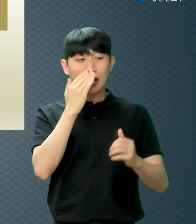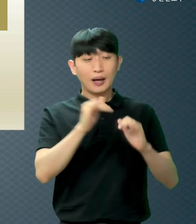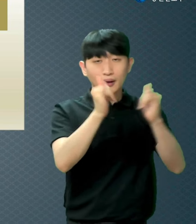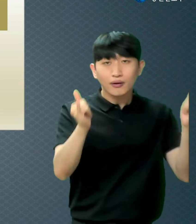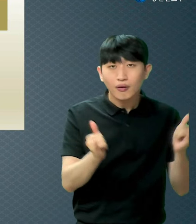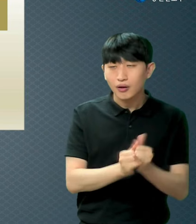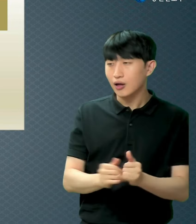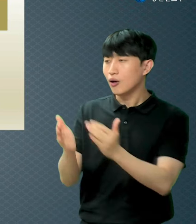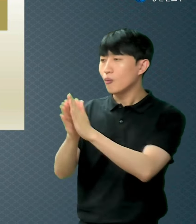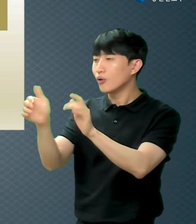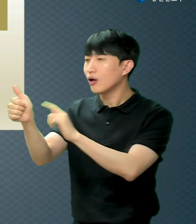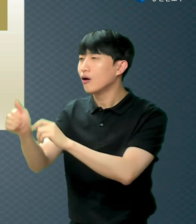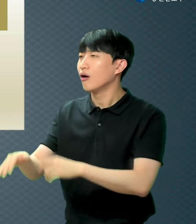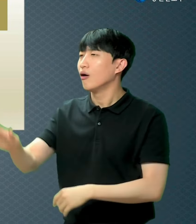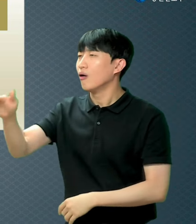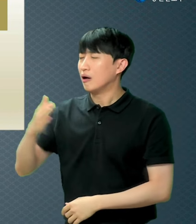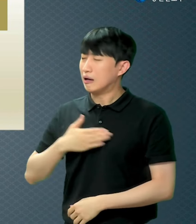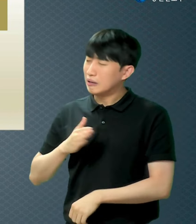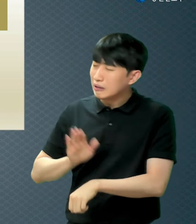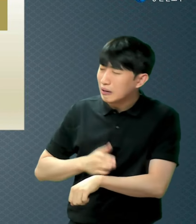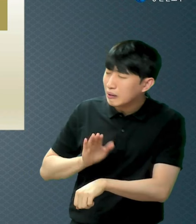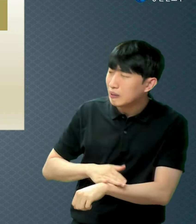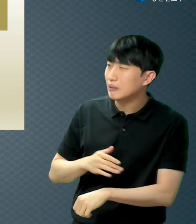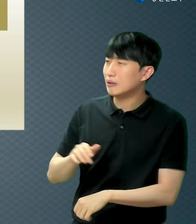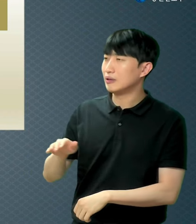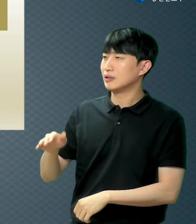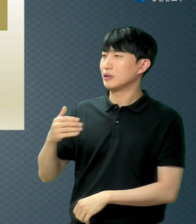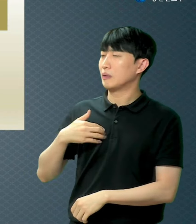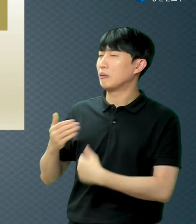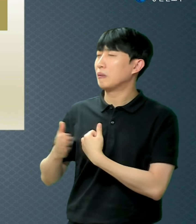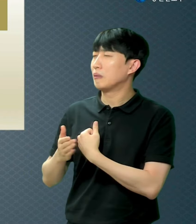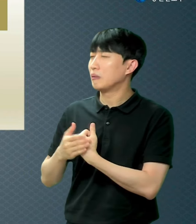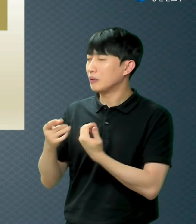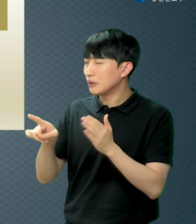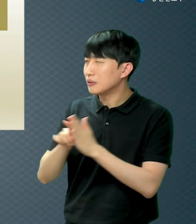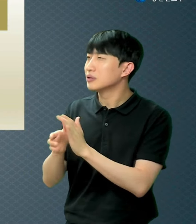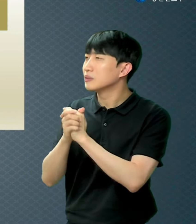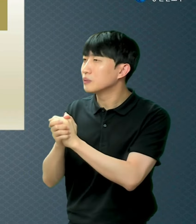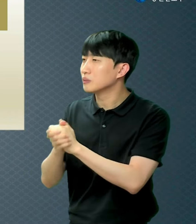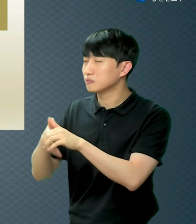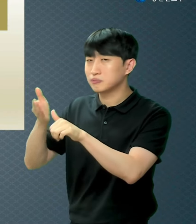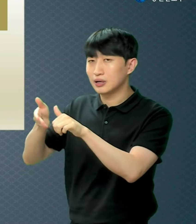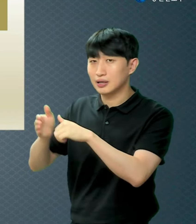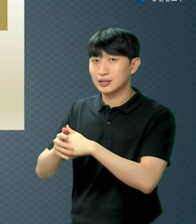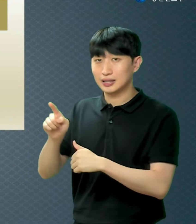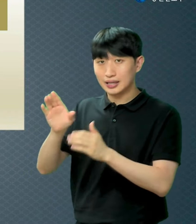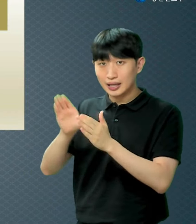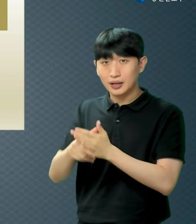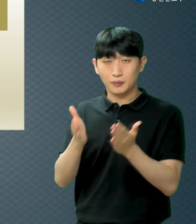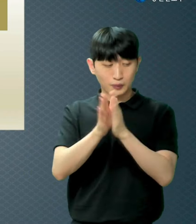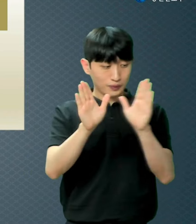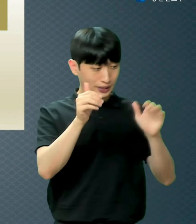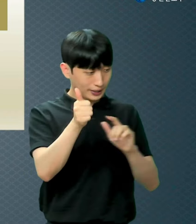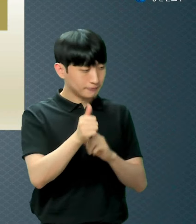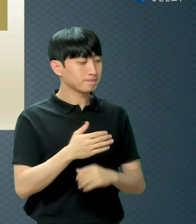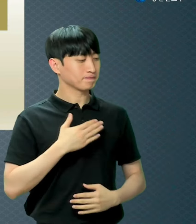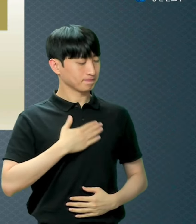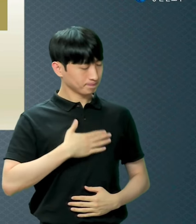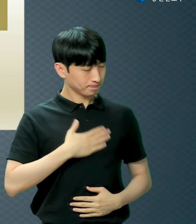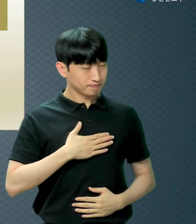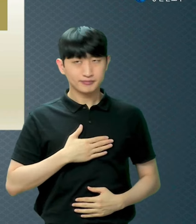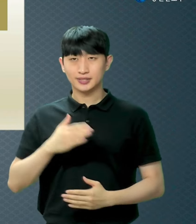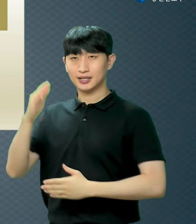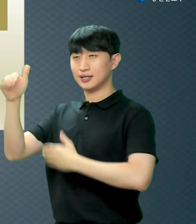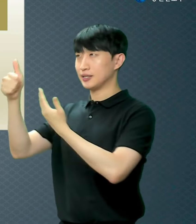하나님께 기도 좀 해주라 모세가 기도했어요 그러니까 하나님께서 모세한테